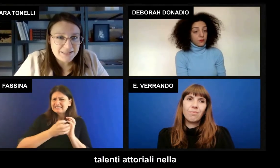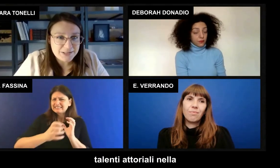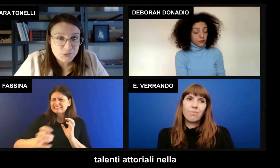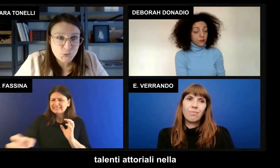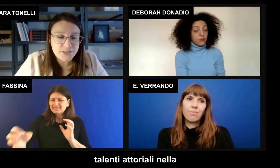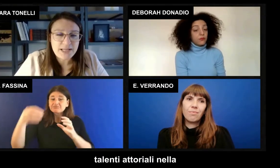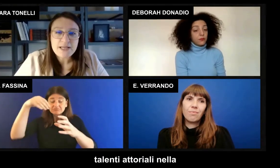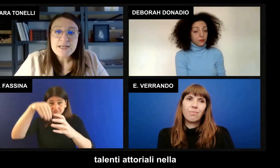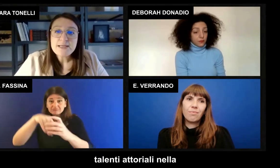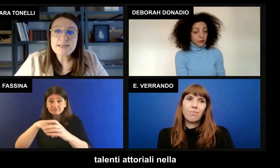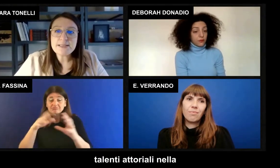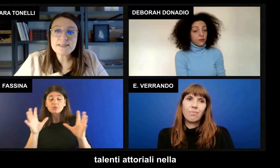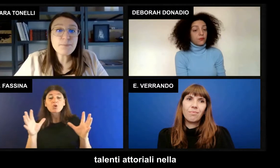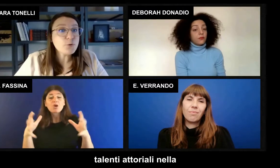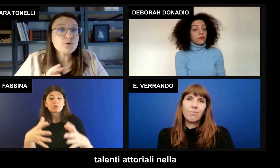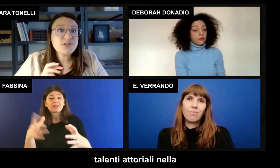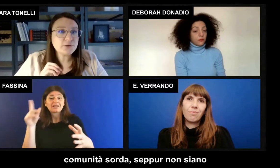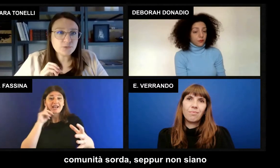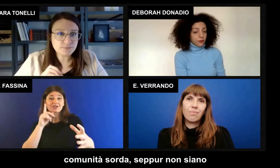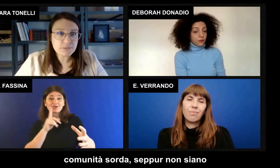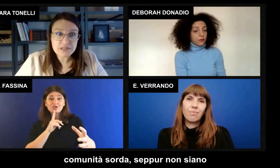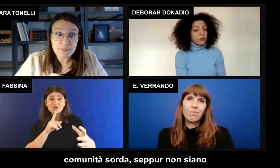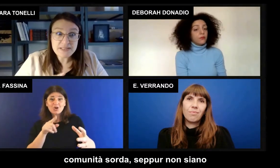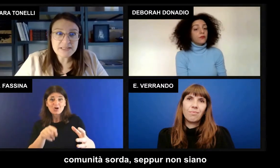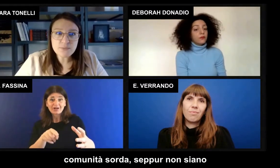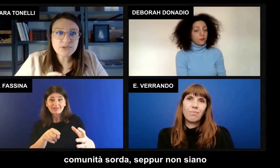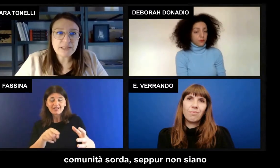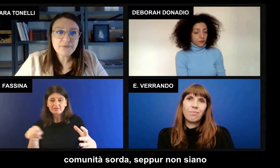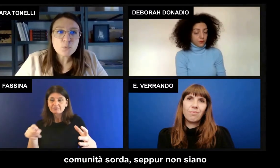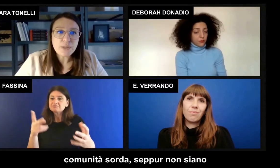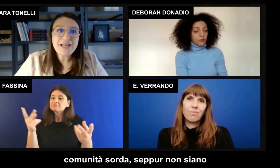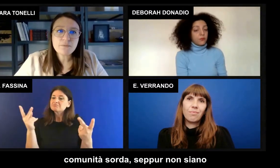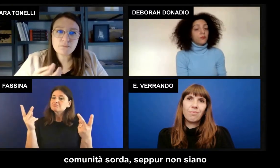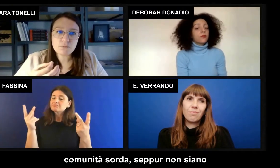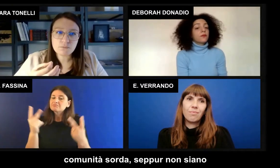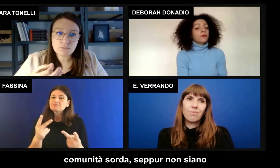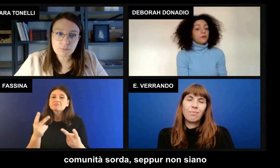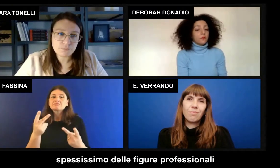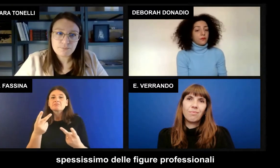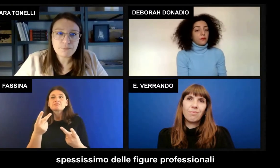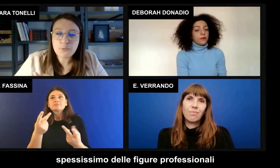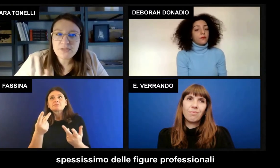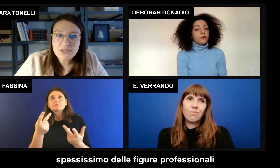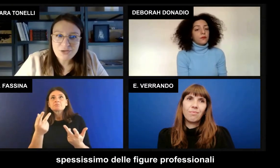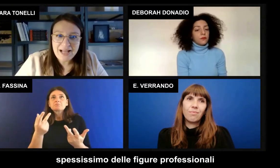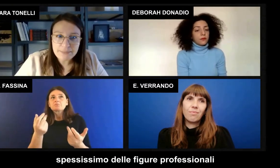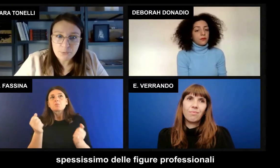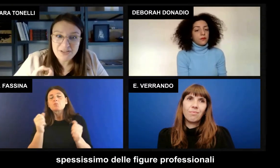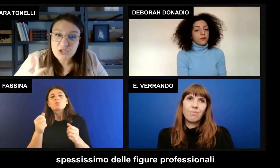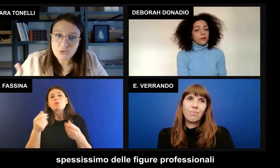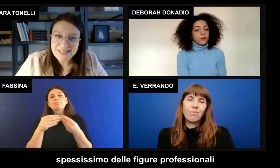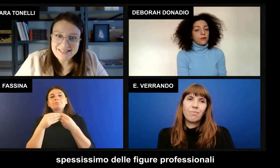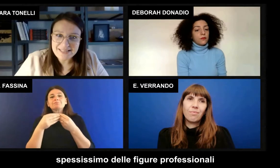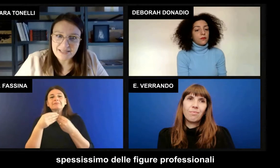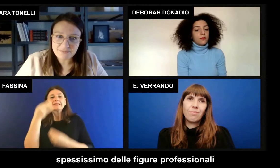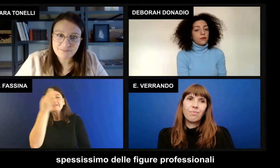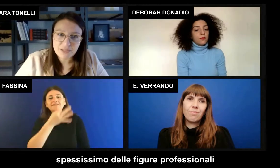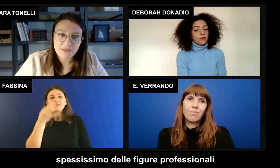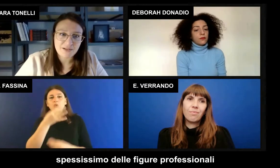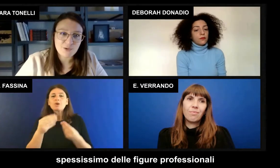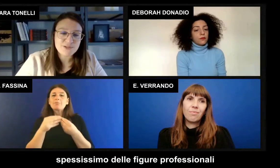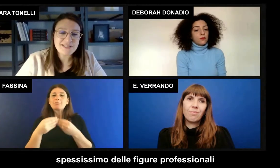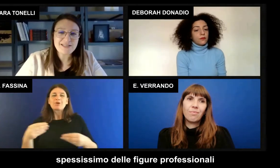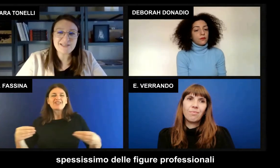comunità sorda seppur non siano spessissimo delle figure professionali, professioniste